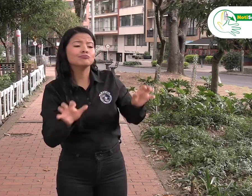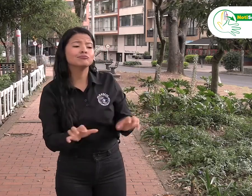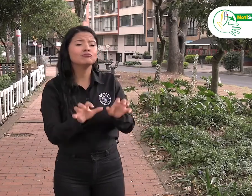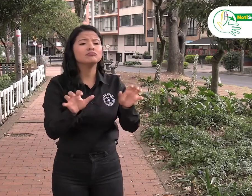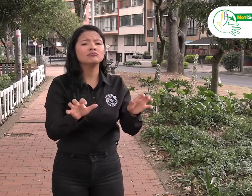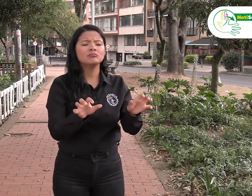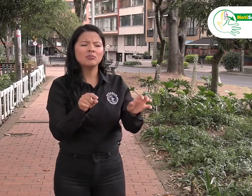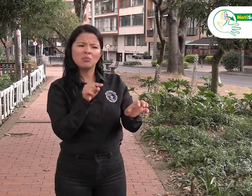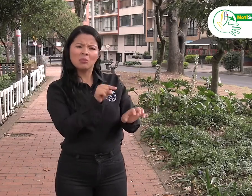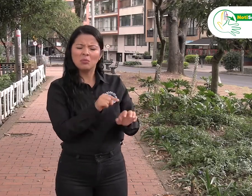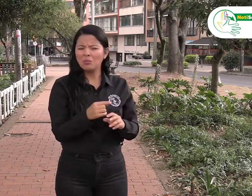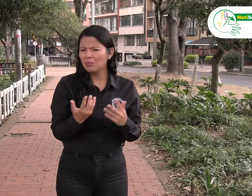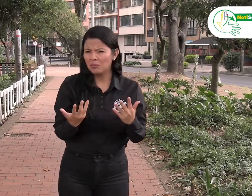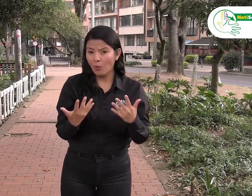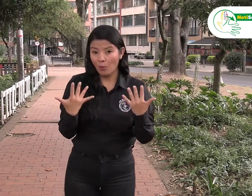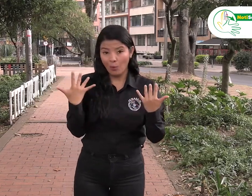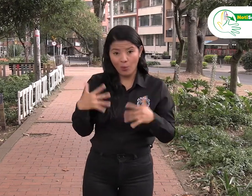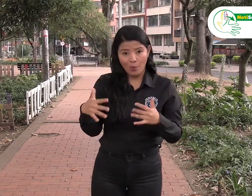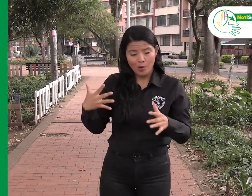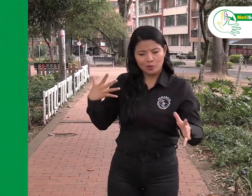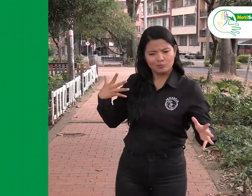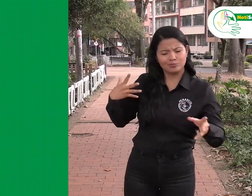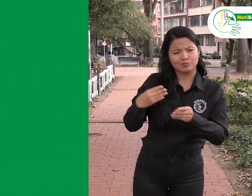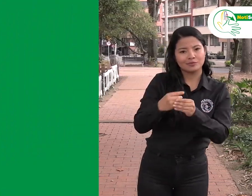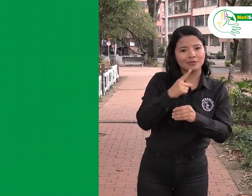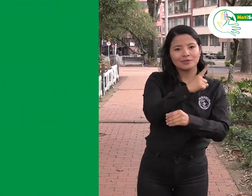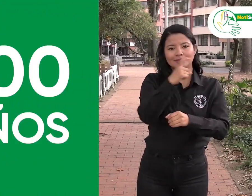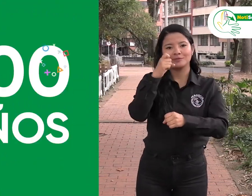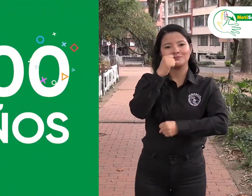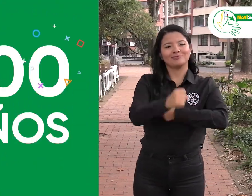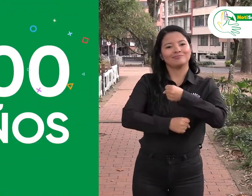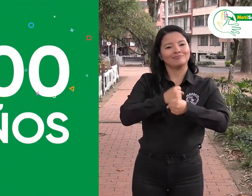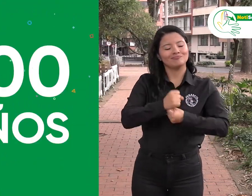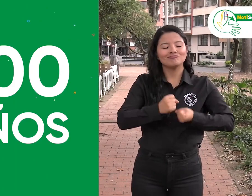para la celebración de los 100 años de la institución